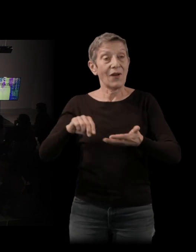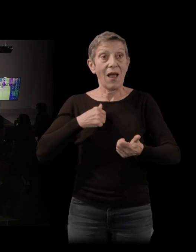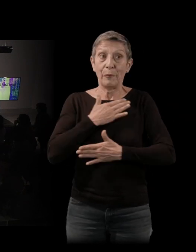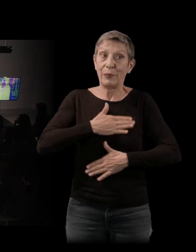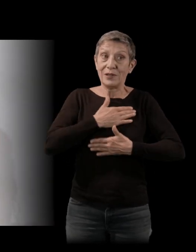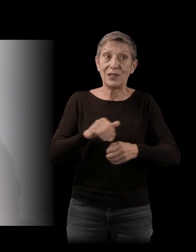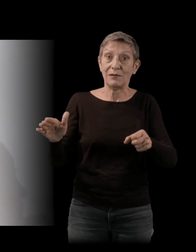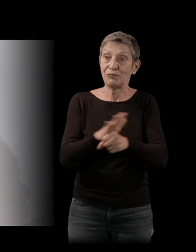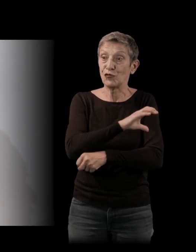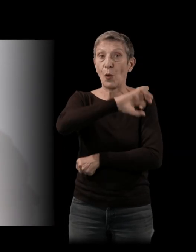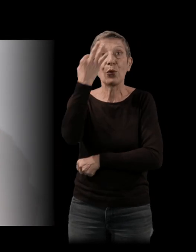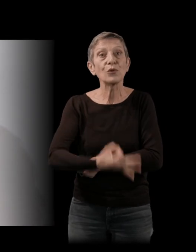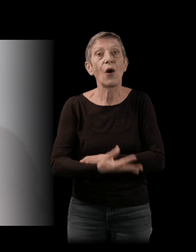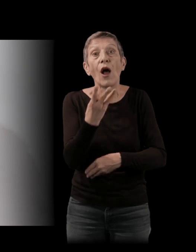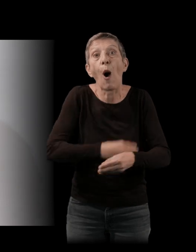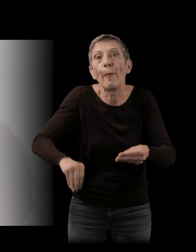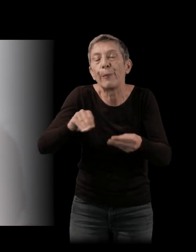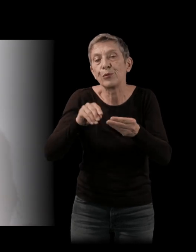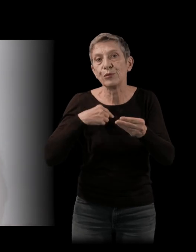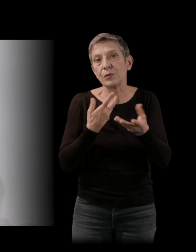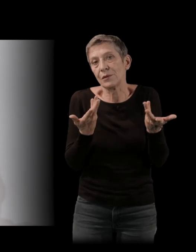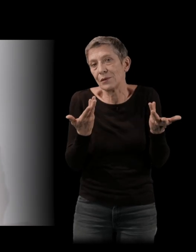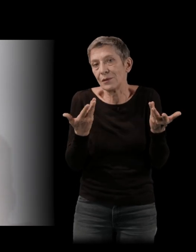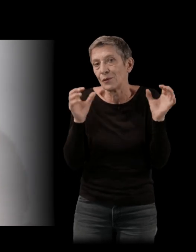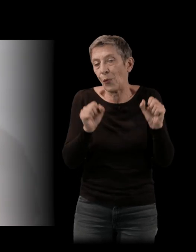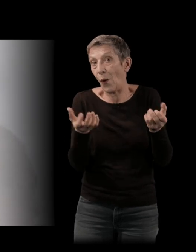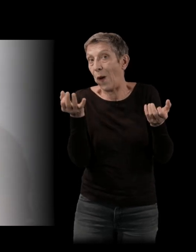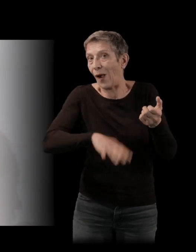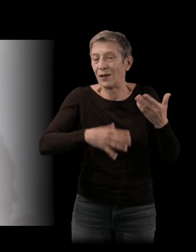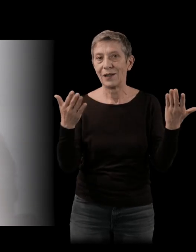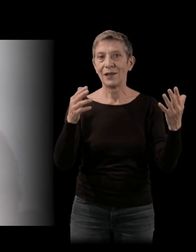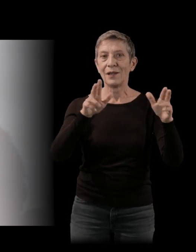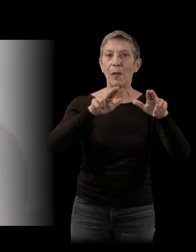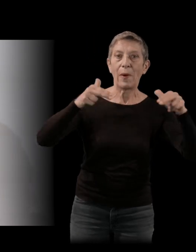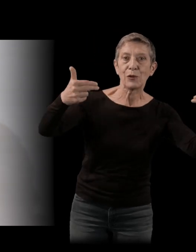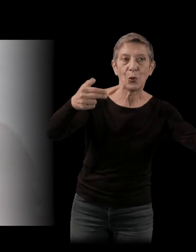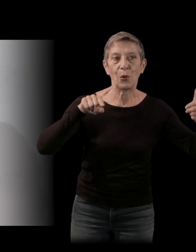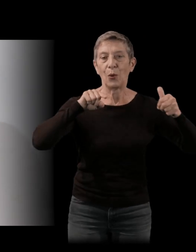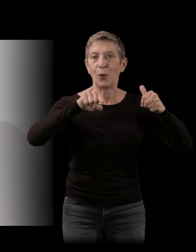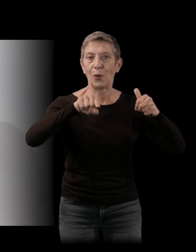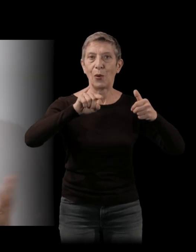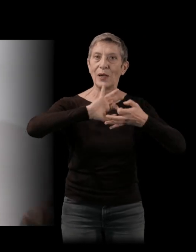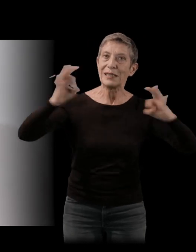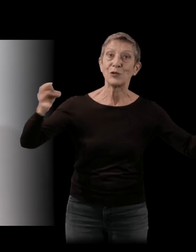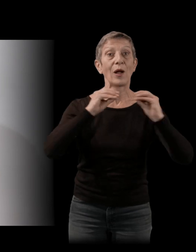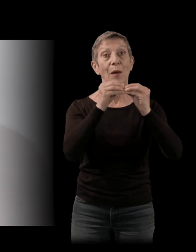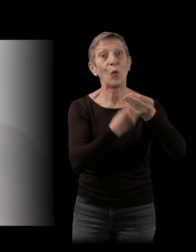effectivement, je peux rajouter des histoires d'amour sur le plateau. Enfin, tout ce qu'on aimerait savoir sur les coulisses d'un tournage, quoi.